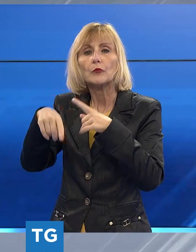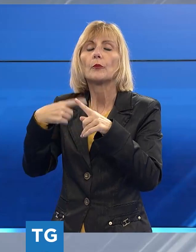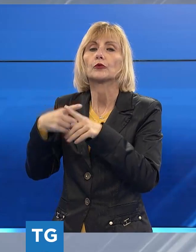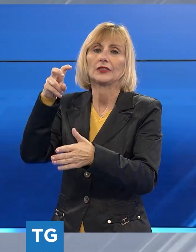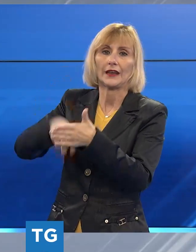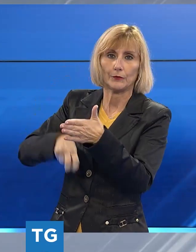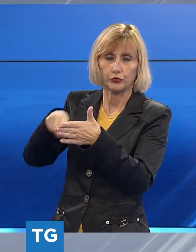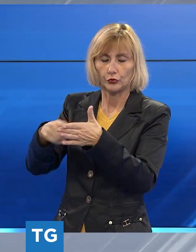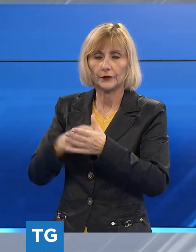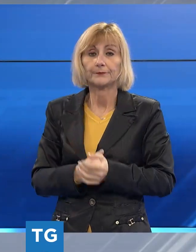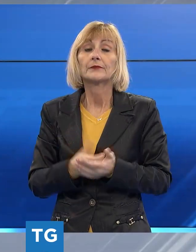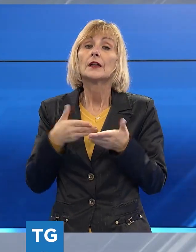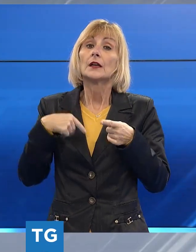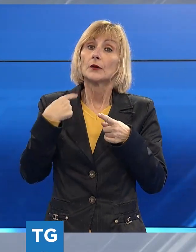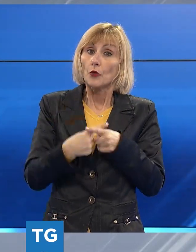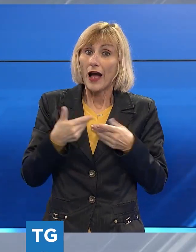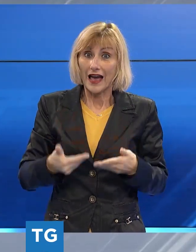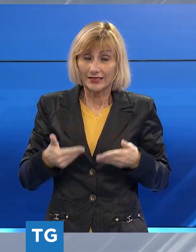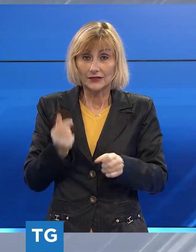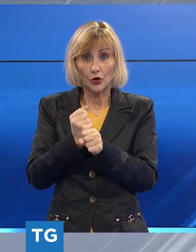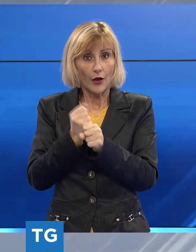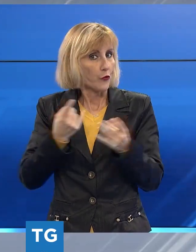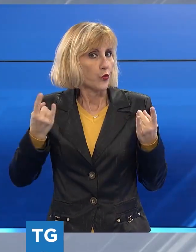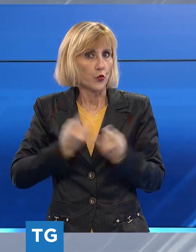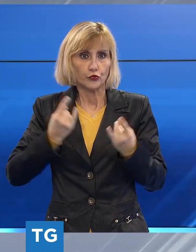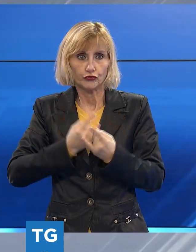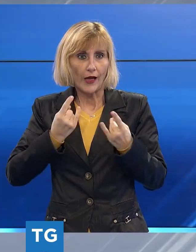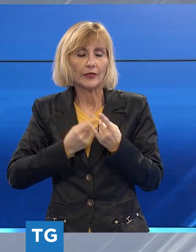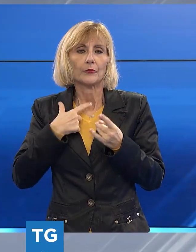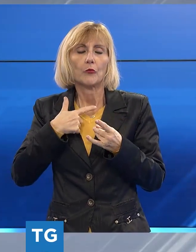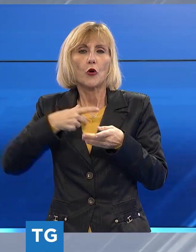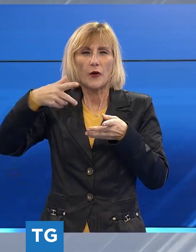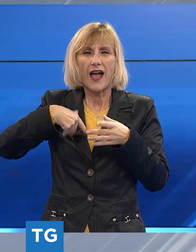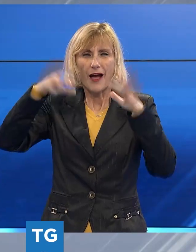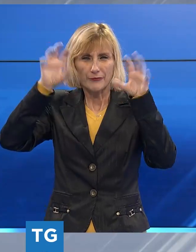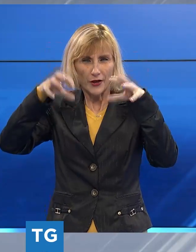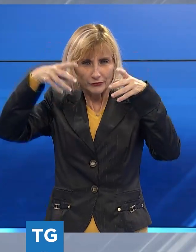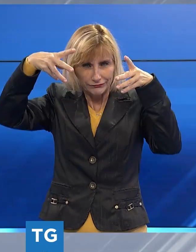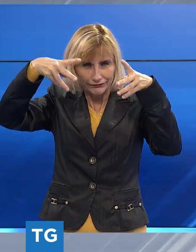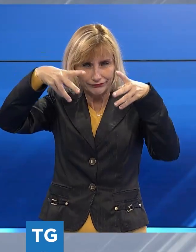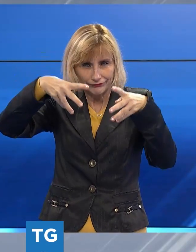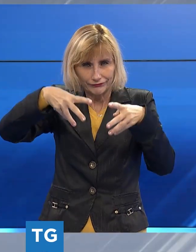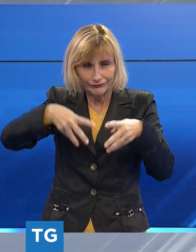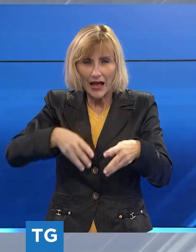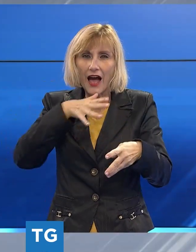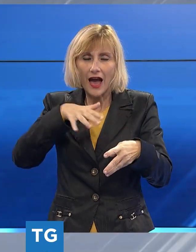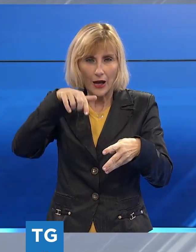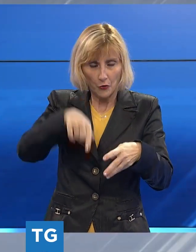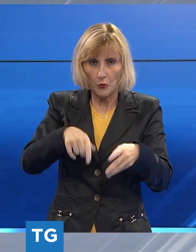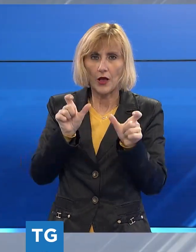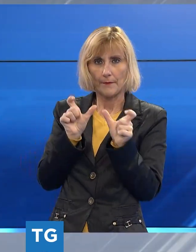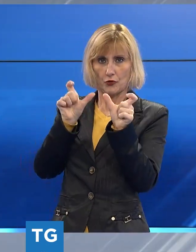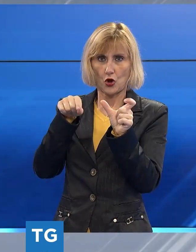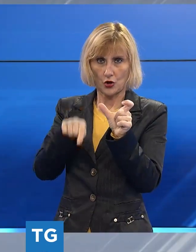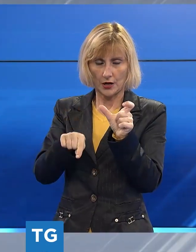lavori urgenti che partiranno subito, quelli per bloccare le infiltrazioni d'acqua che stanno portando al degrado gran parte dell'edificio, in